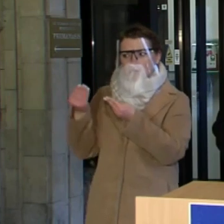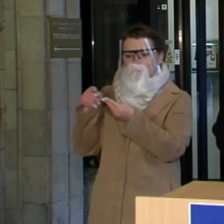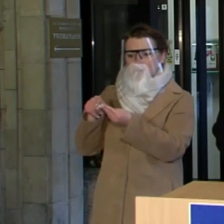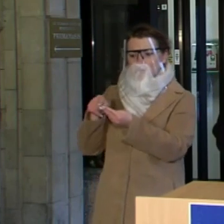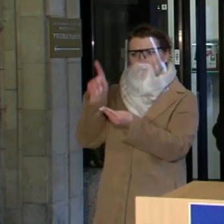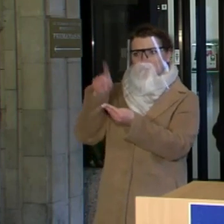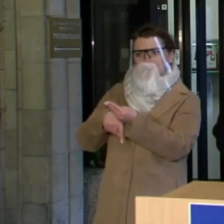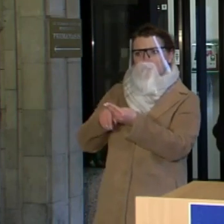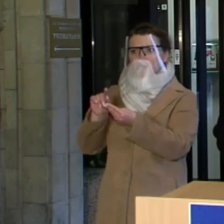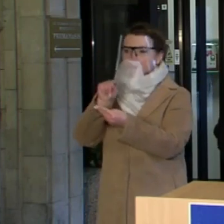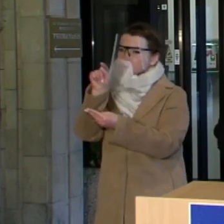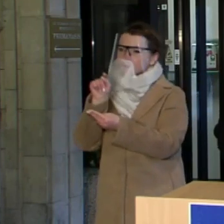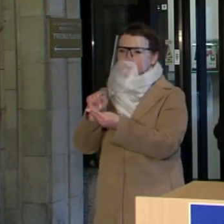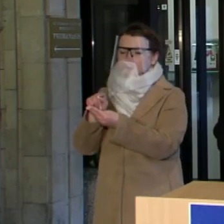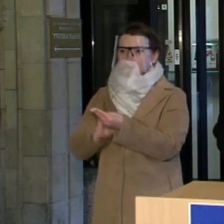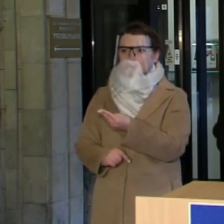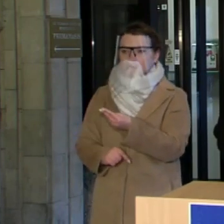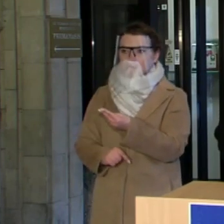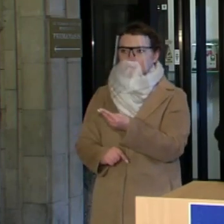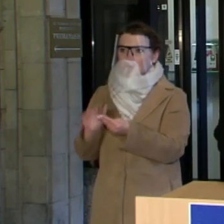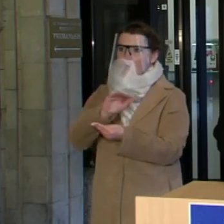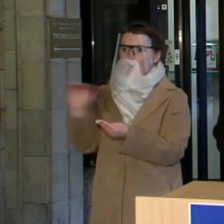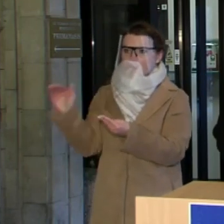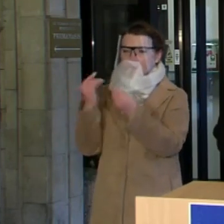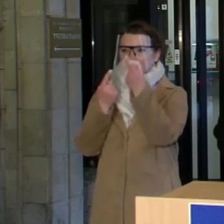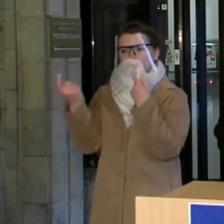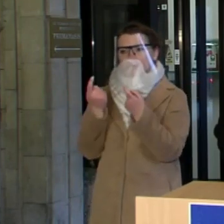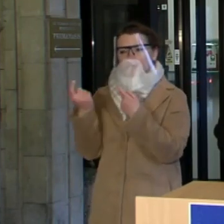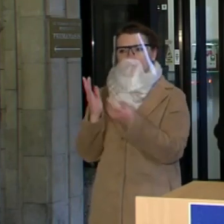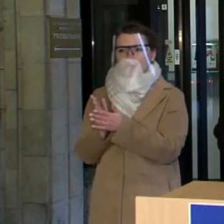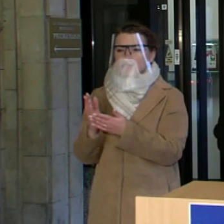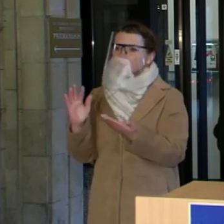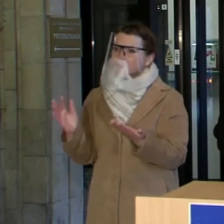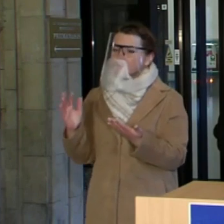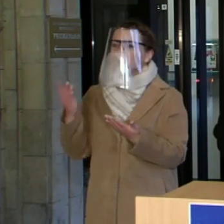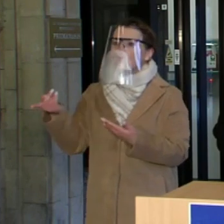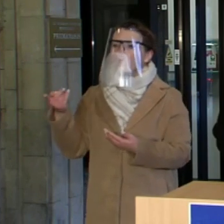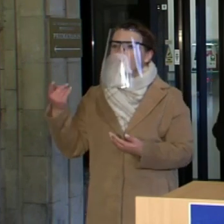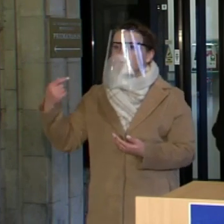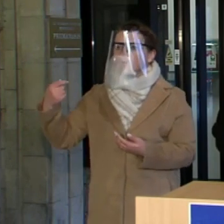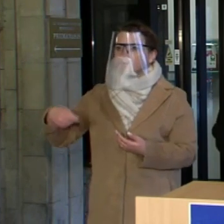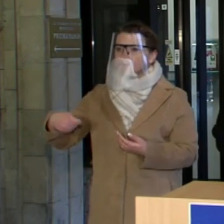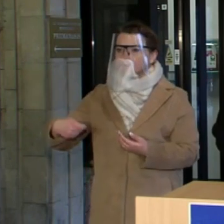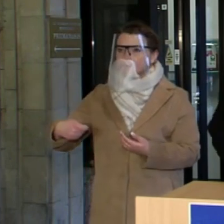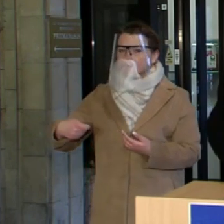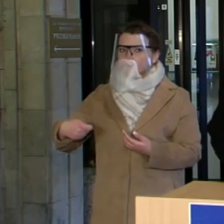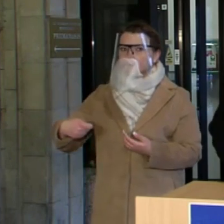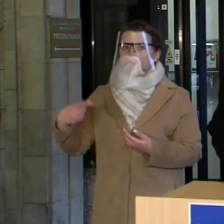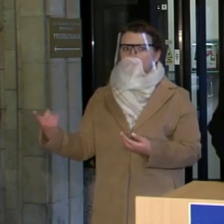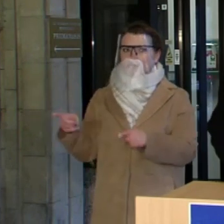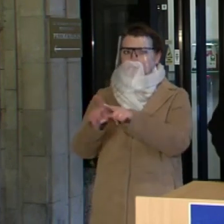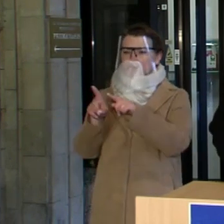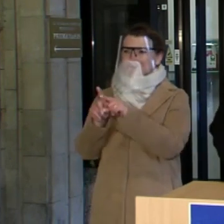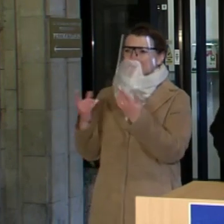oficialiai gauname iš Baltarusijos. Nes aš matau, kad Baltarusijos vadovas, na, šiek tiek